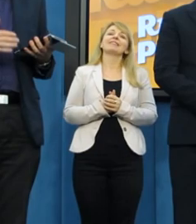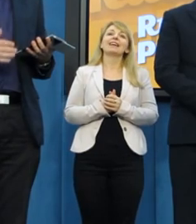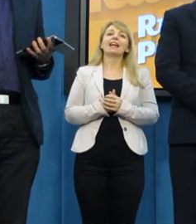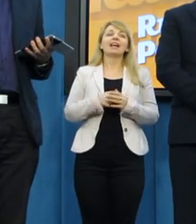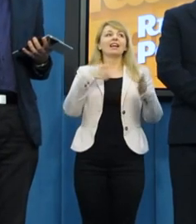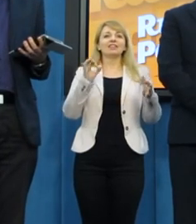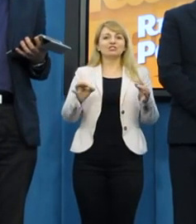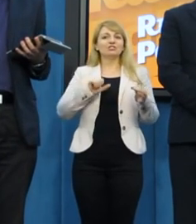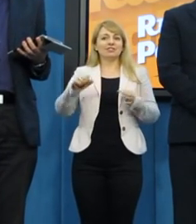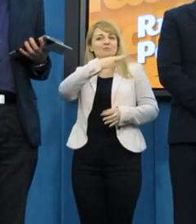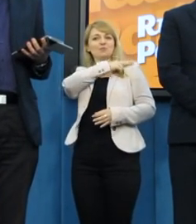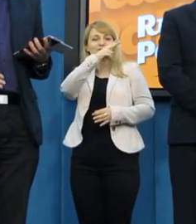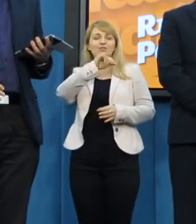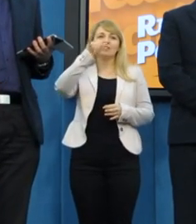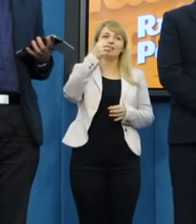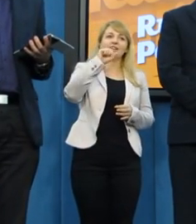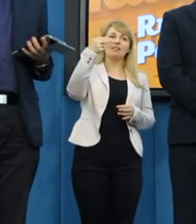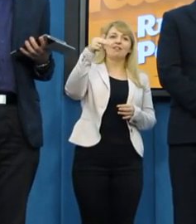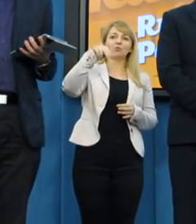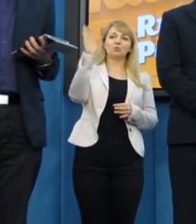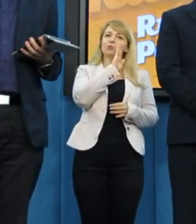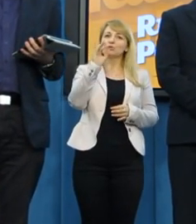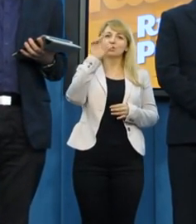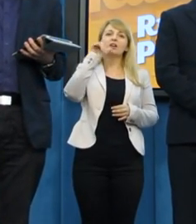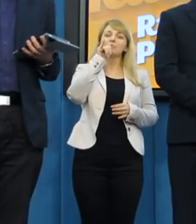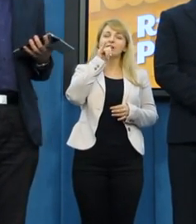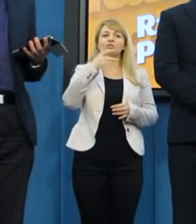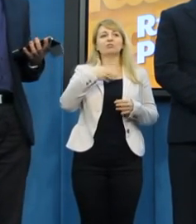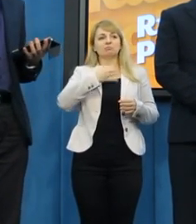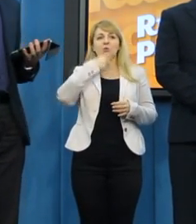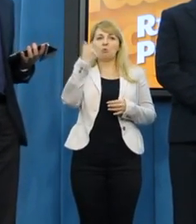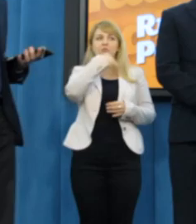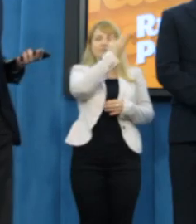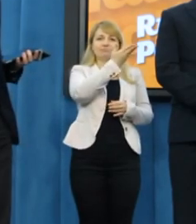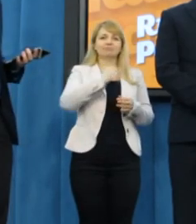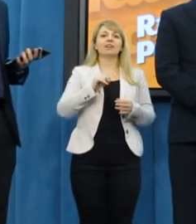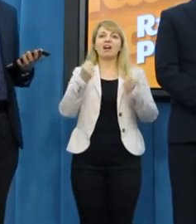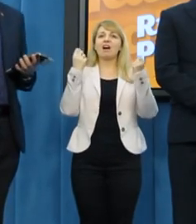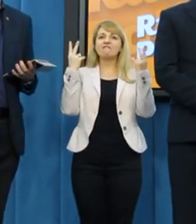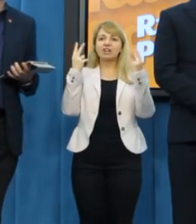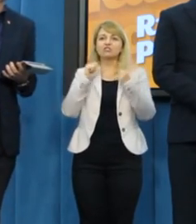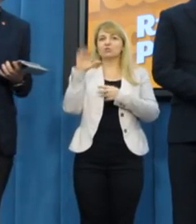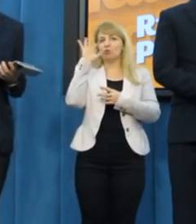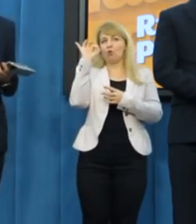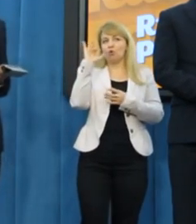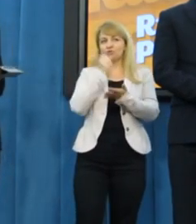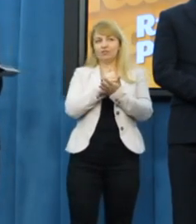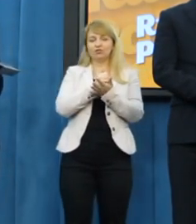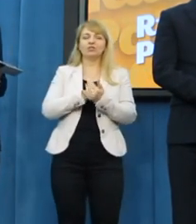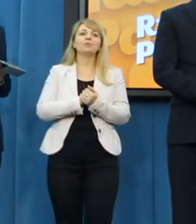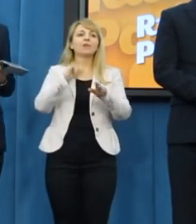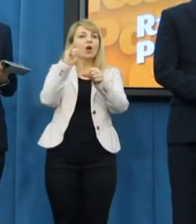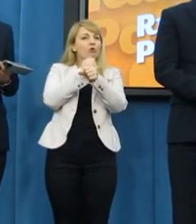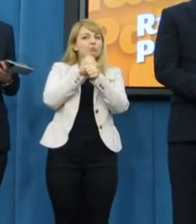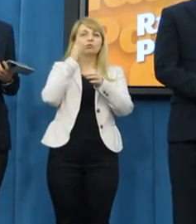Za mną przewodniczący Janusz Palikot i od razu oddaję mu głos, żeby rozpoczął ważne oświadczenie. W piątek dojdzie do